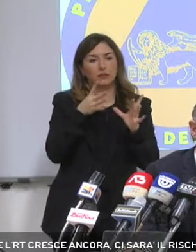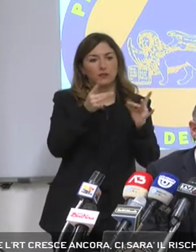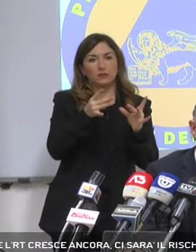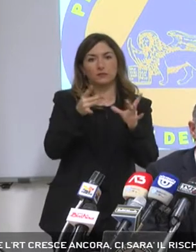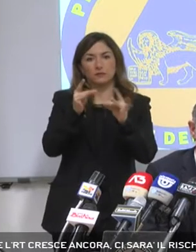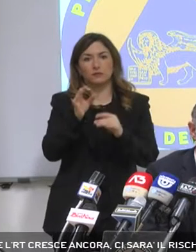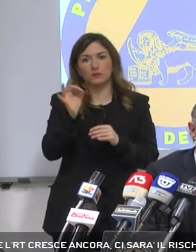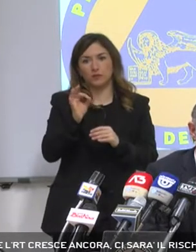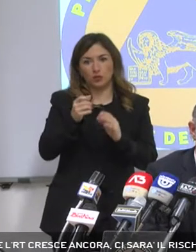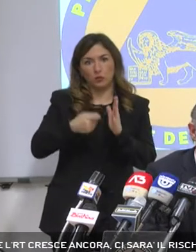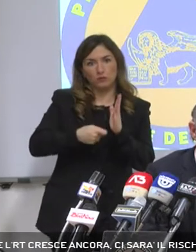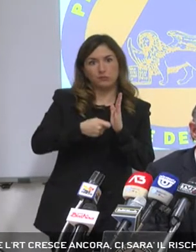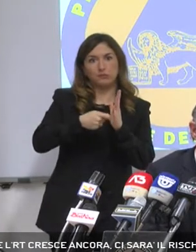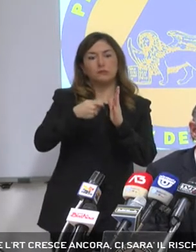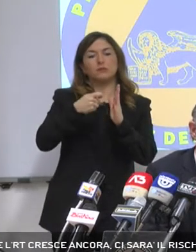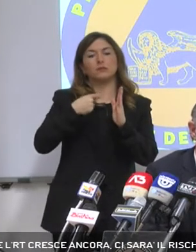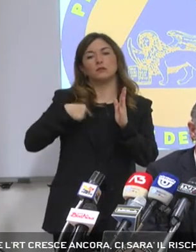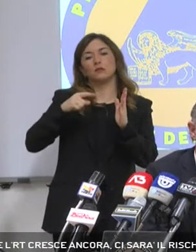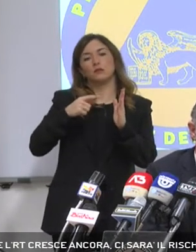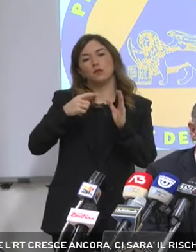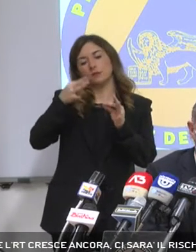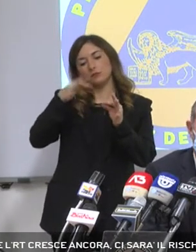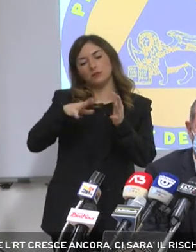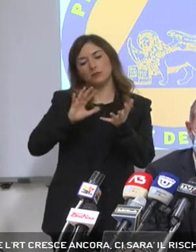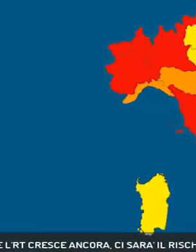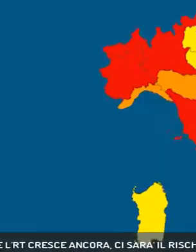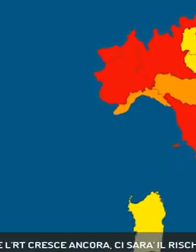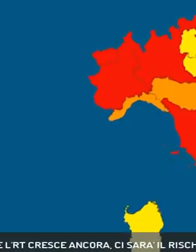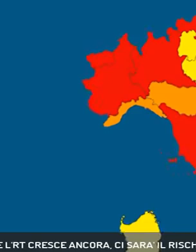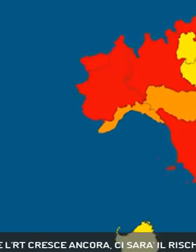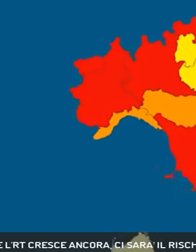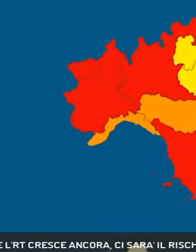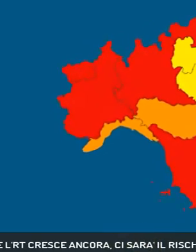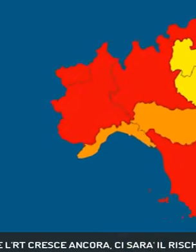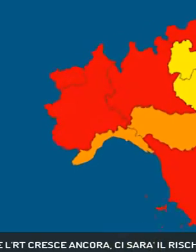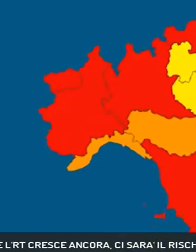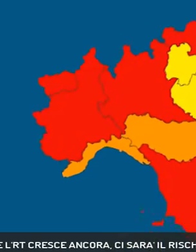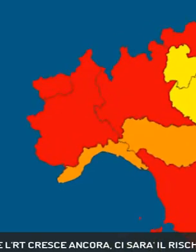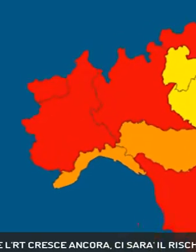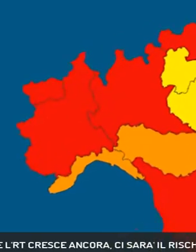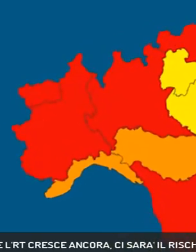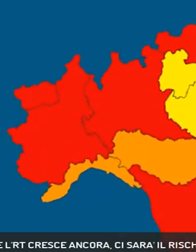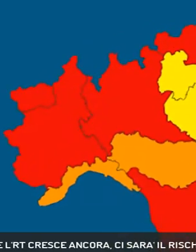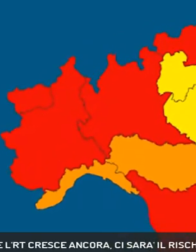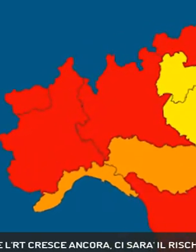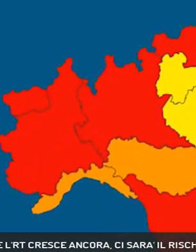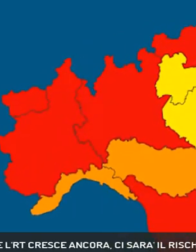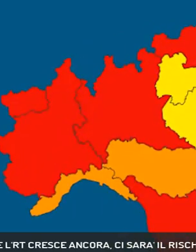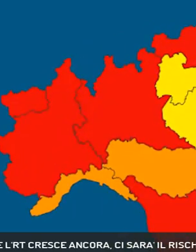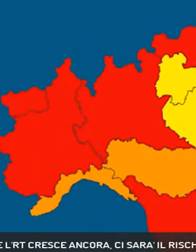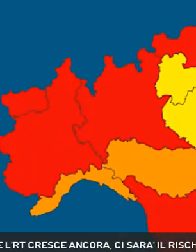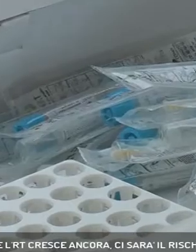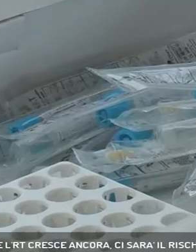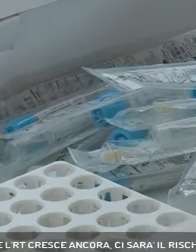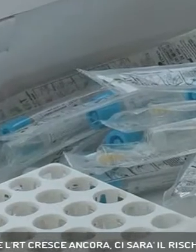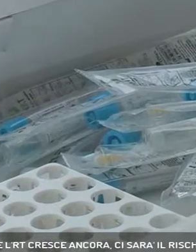riprende quota, noi passiamo a un colore diverso del zona. Più che una previsione è una convinzione quella del governatore